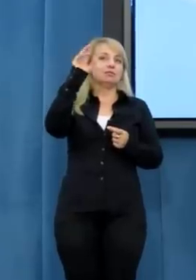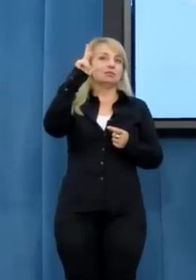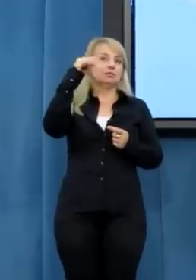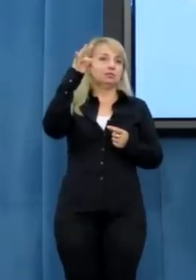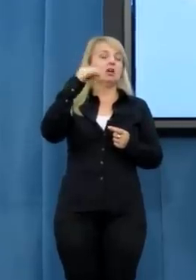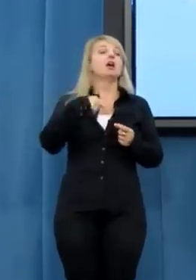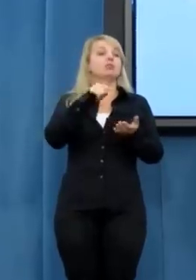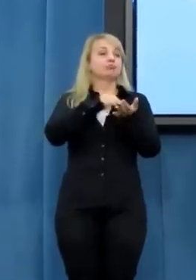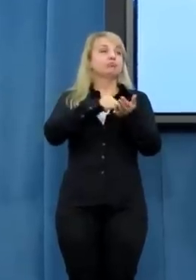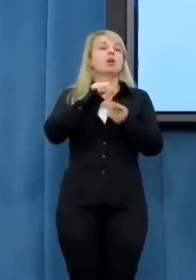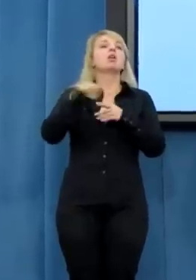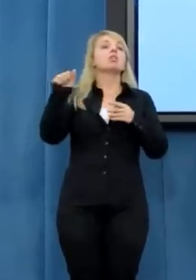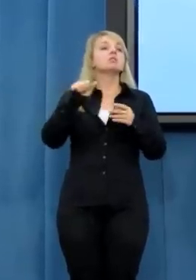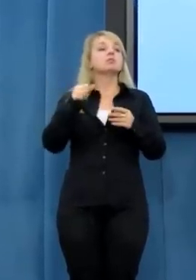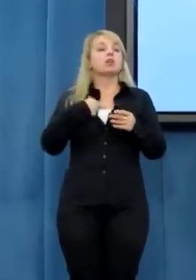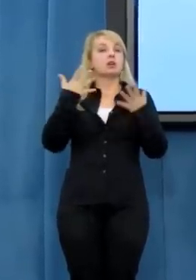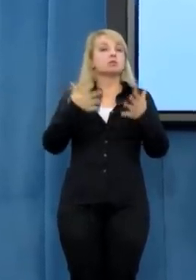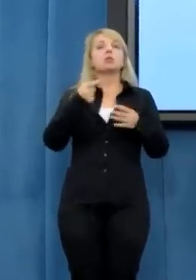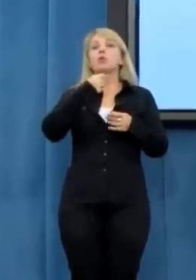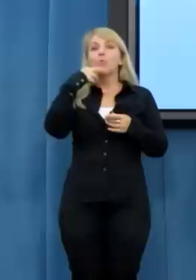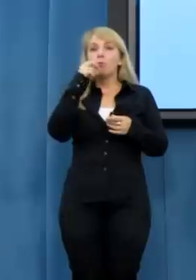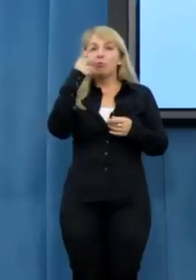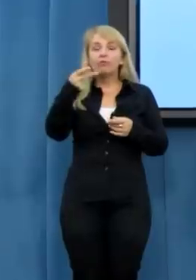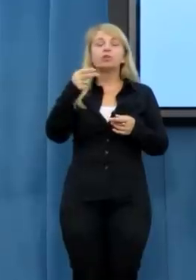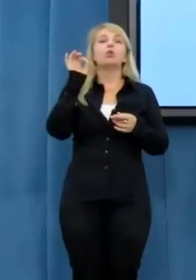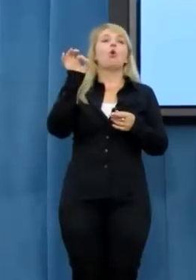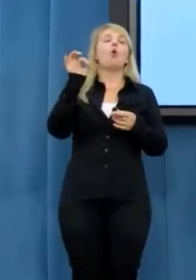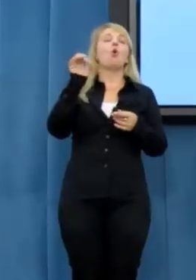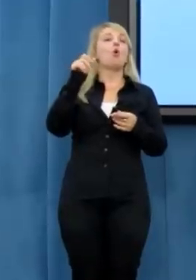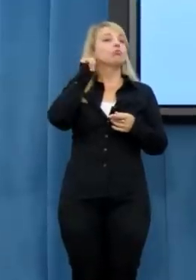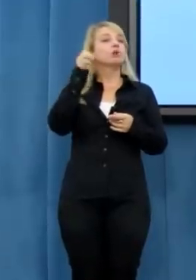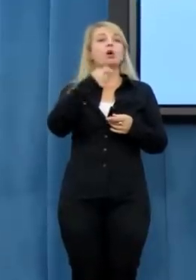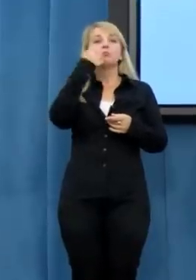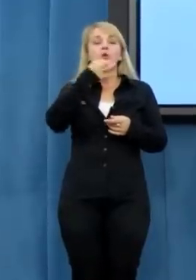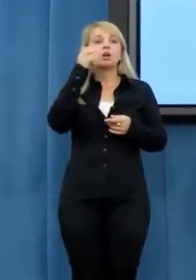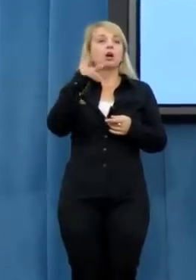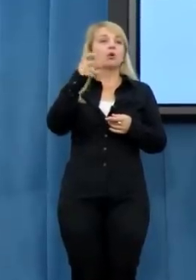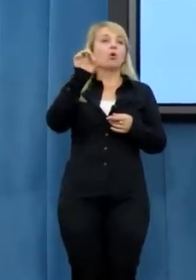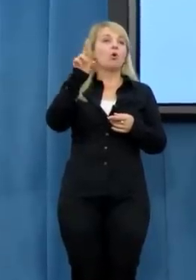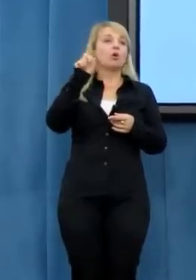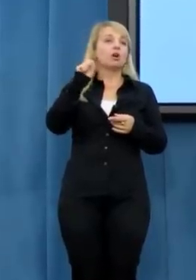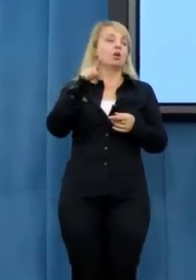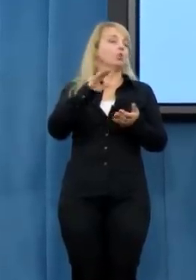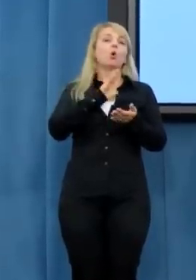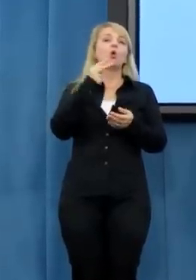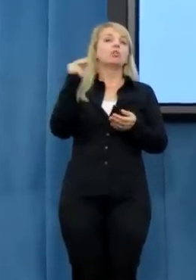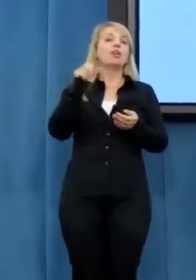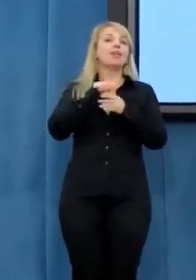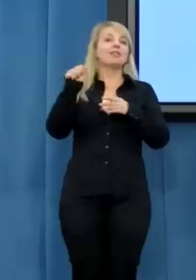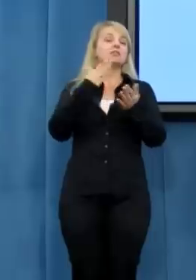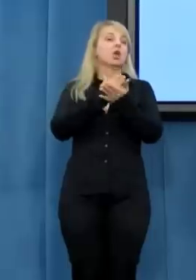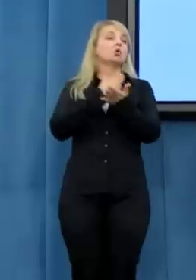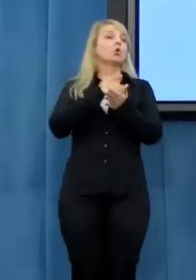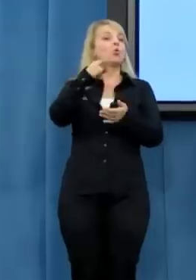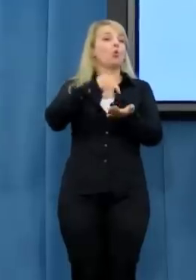oczywiście tutaj zabieram głos w sprawie Kory, ale tu nie chodzi wyłącznie o Kory, tu chodzi o